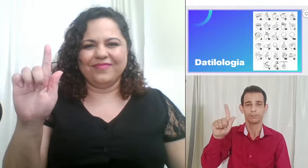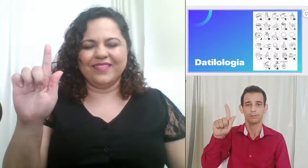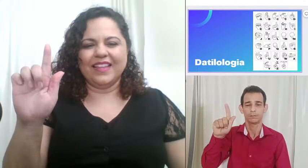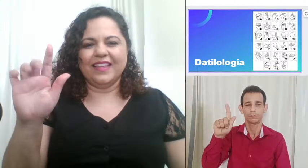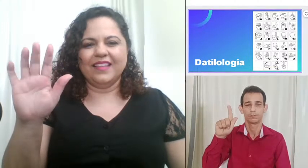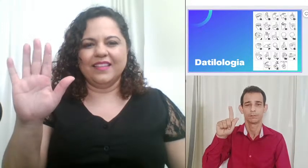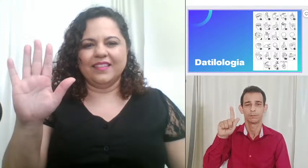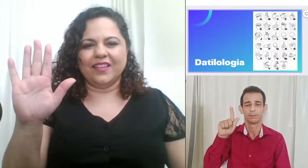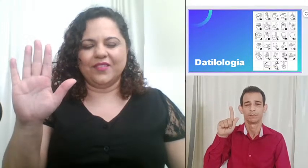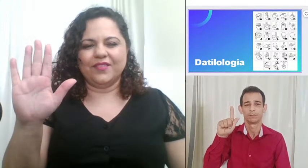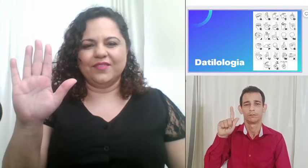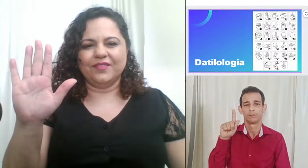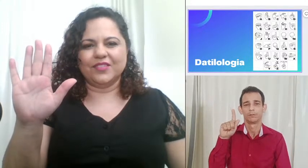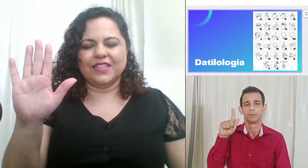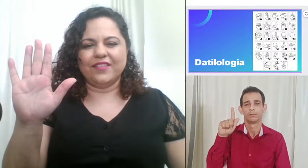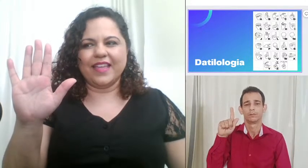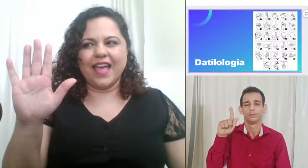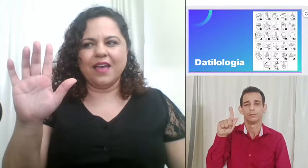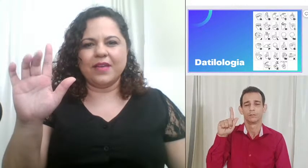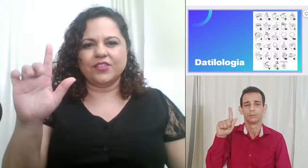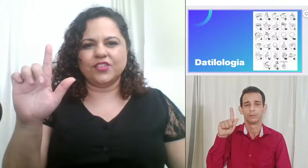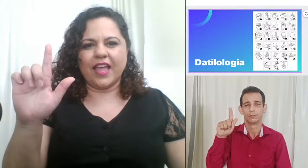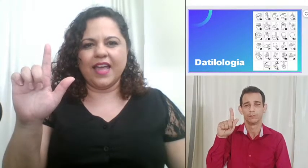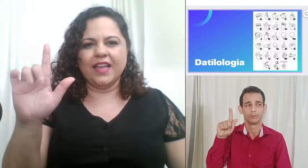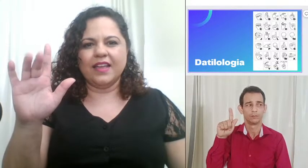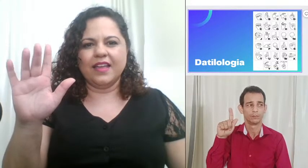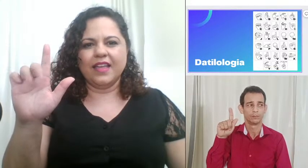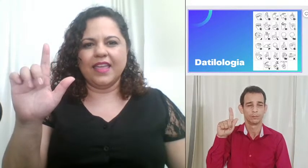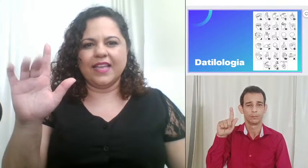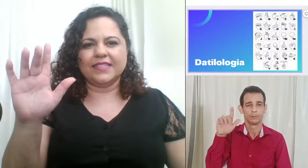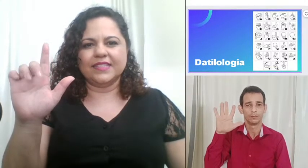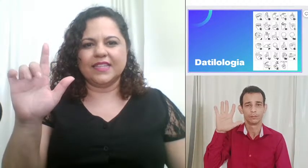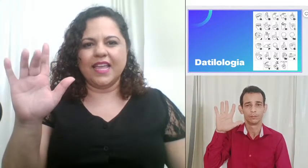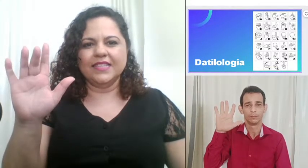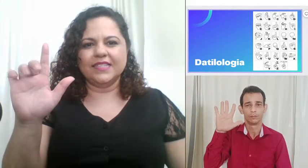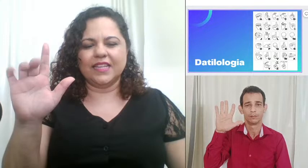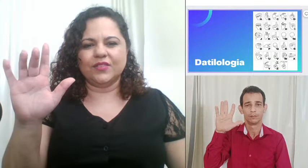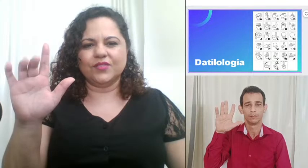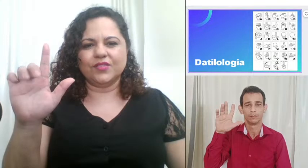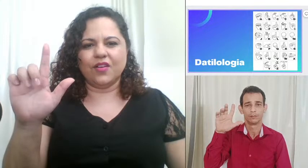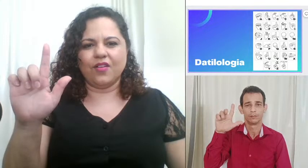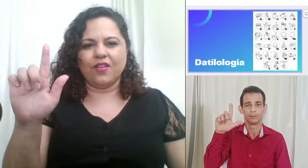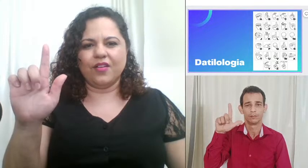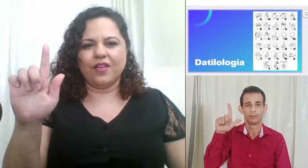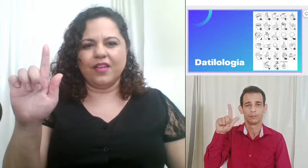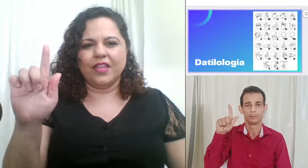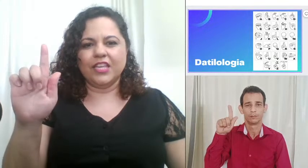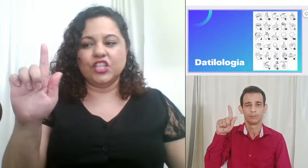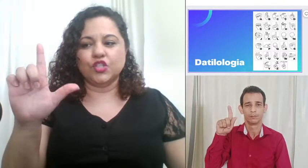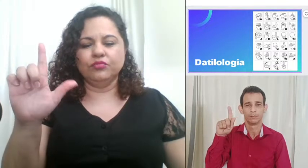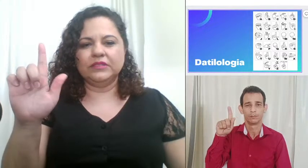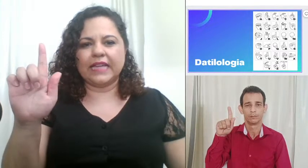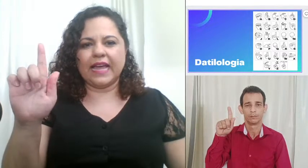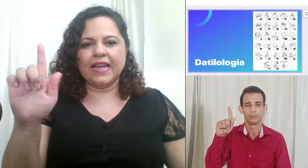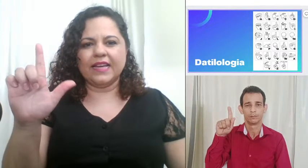então você vai abaixar esses três dedos ó e juntar